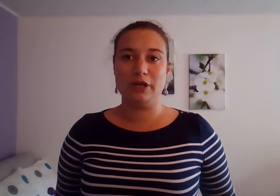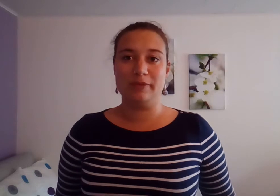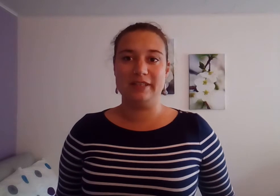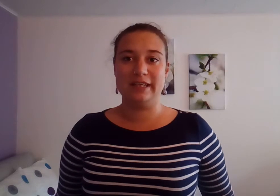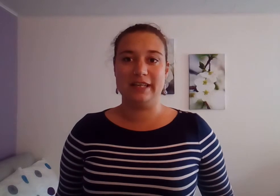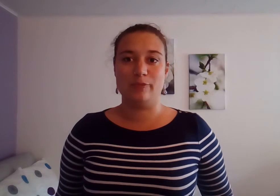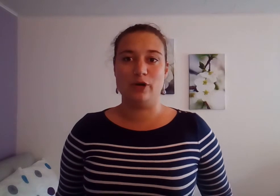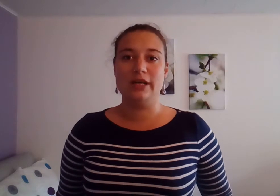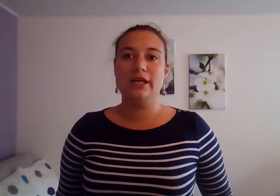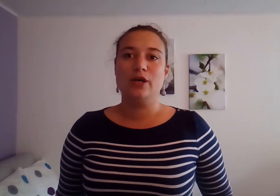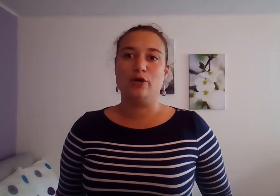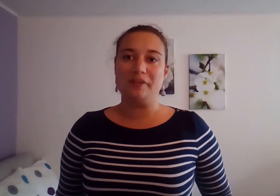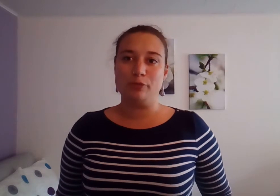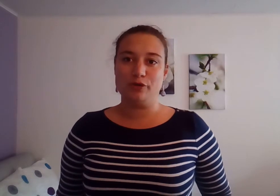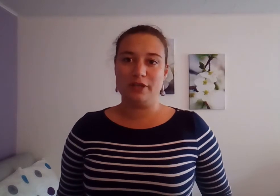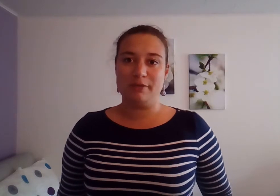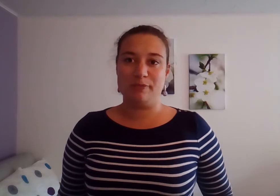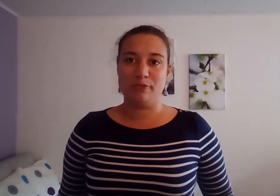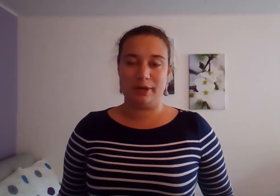répétez derrière moi en tapotant les mêmes points.